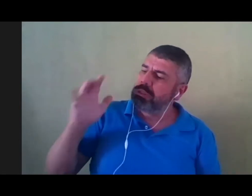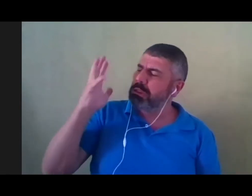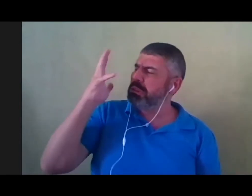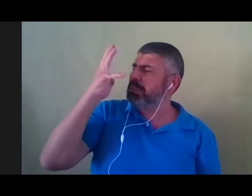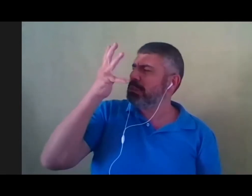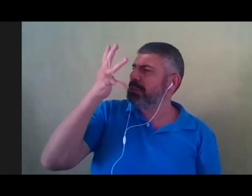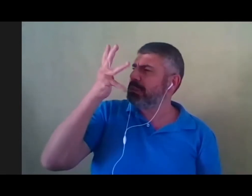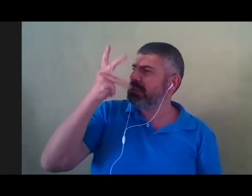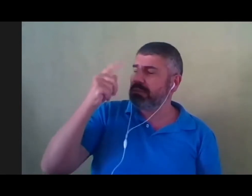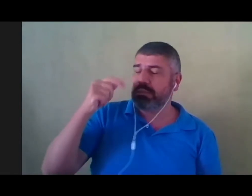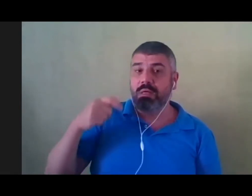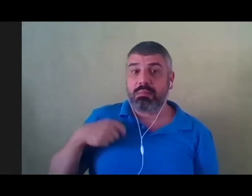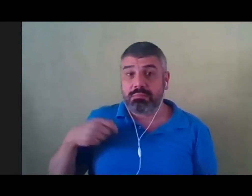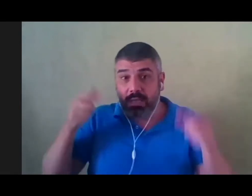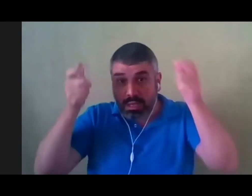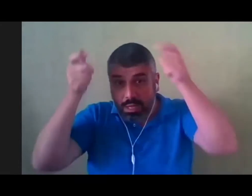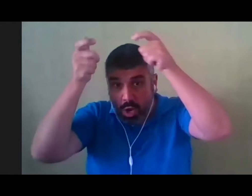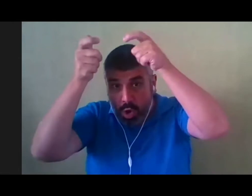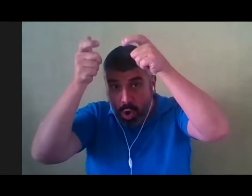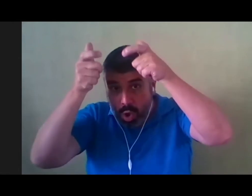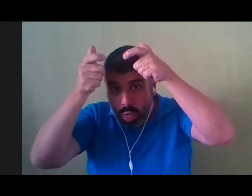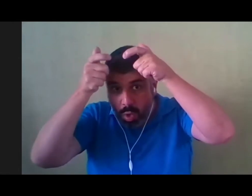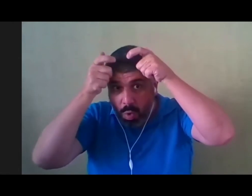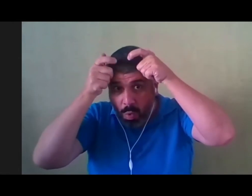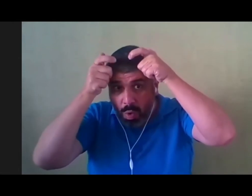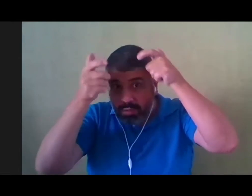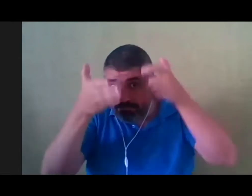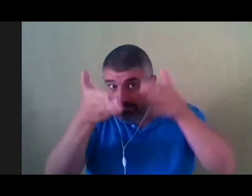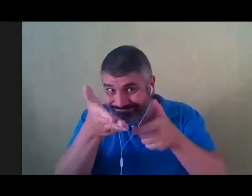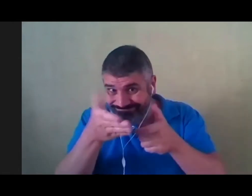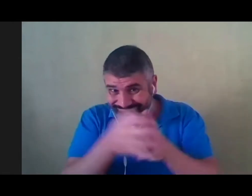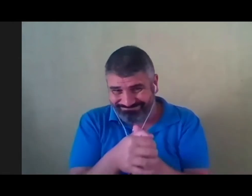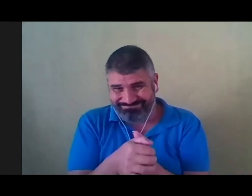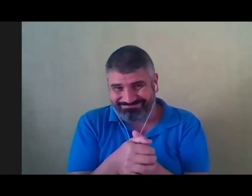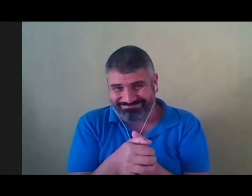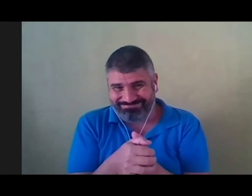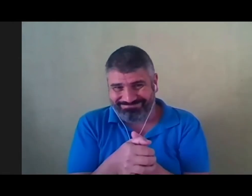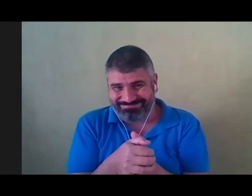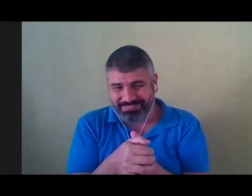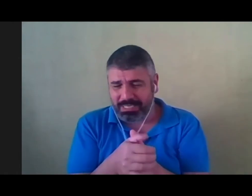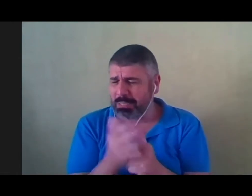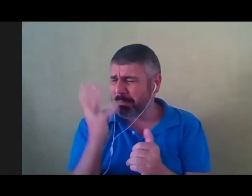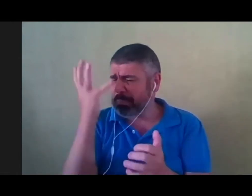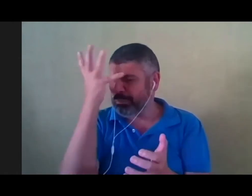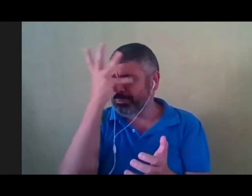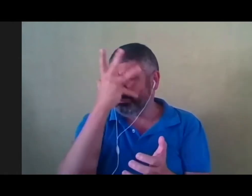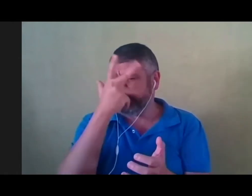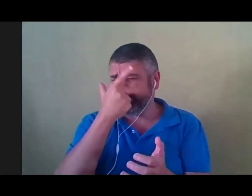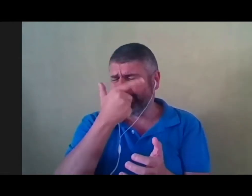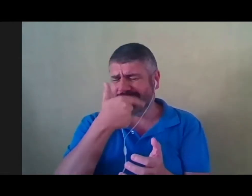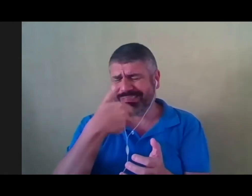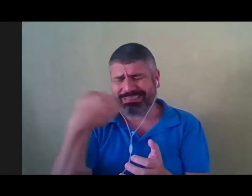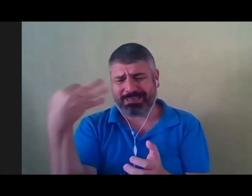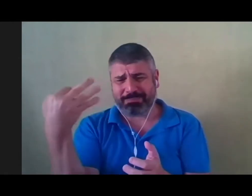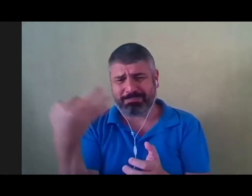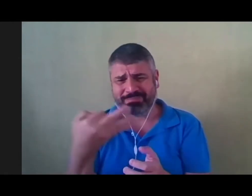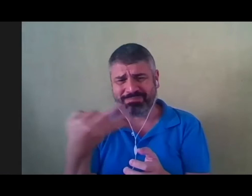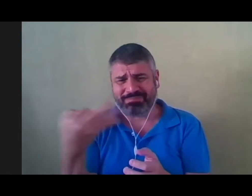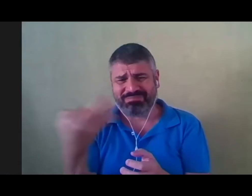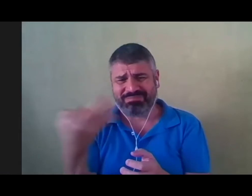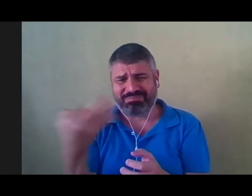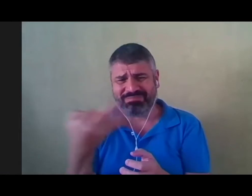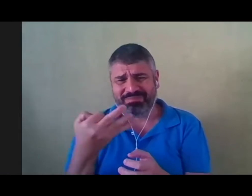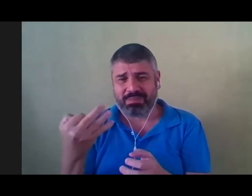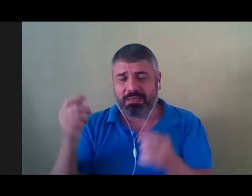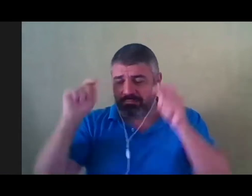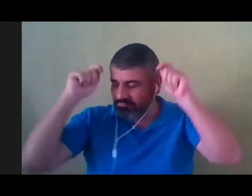coroa de princesa. Ai, quão bela era ela. E se enfeitava e saía.